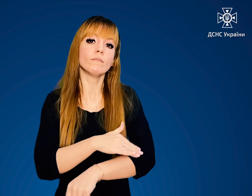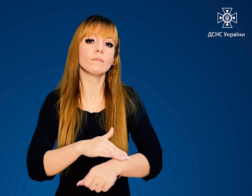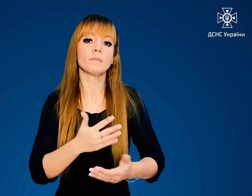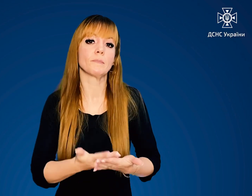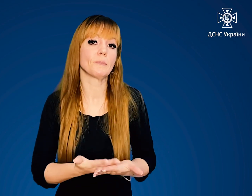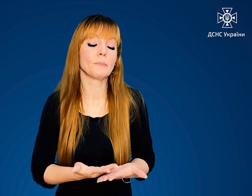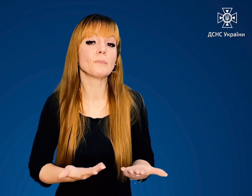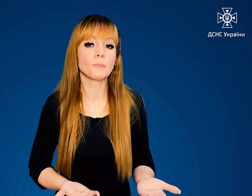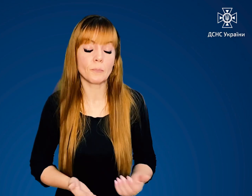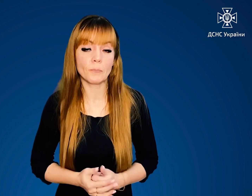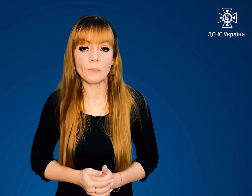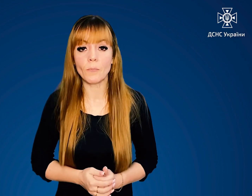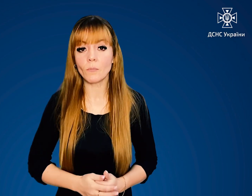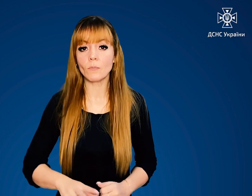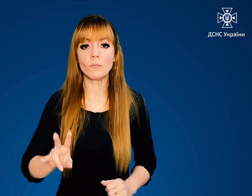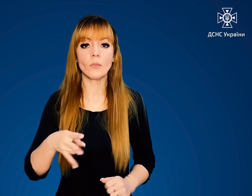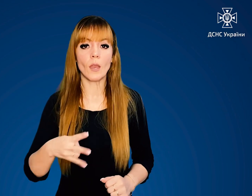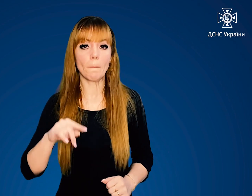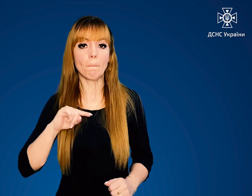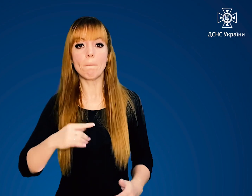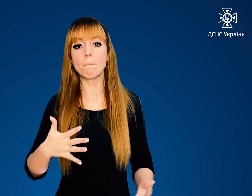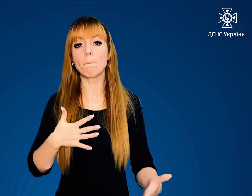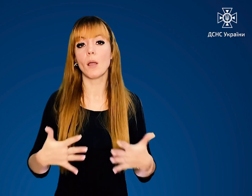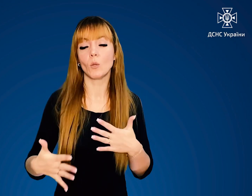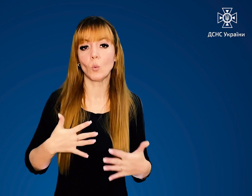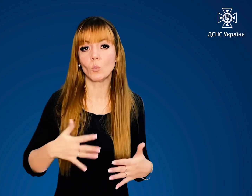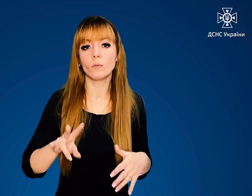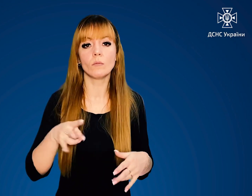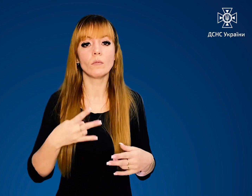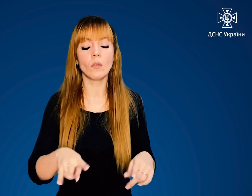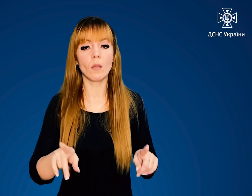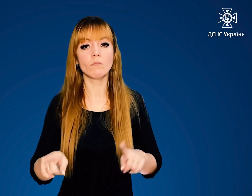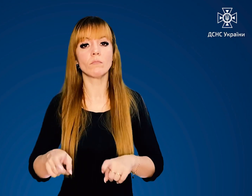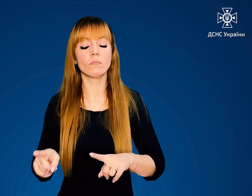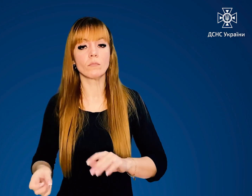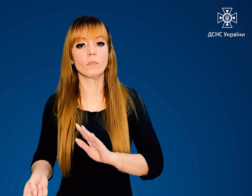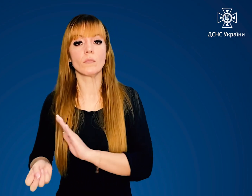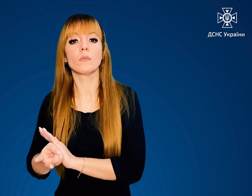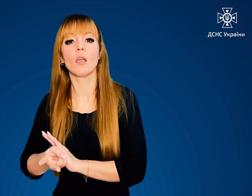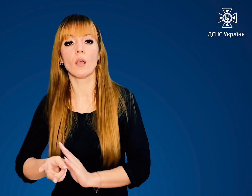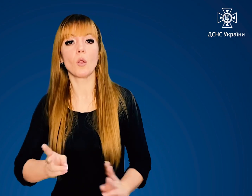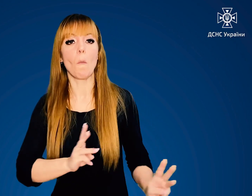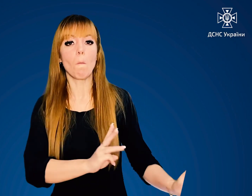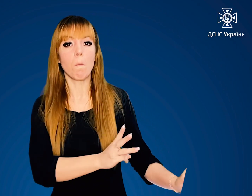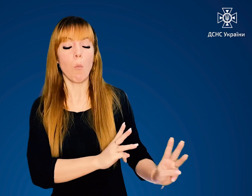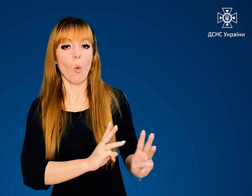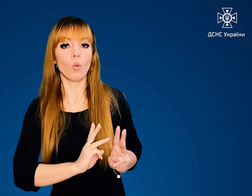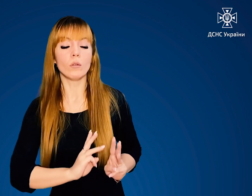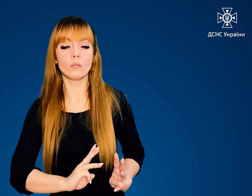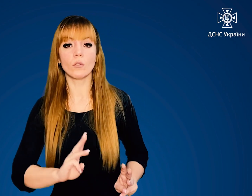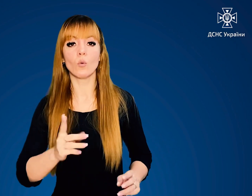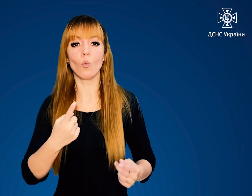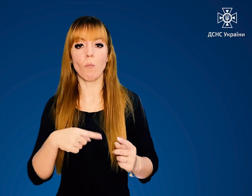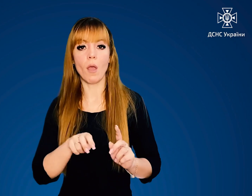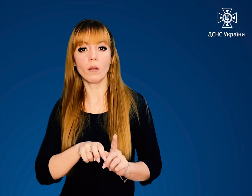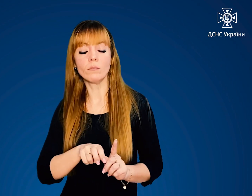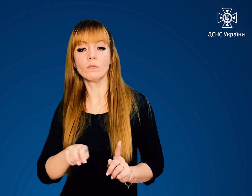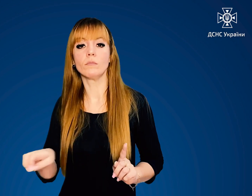місцевості, Не панікуйте та не тікайте від полум'я, що швидко наближається, у протилежний від